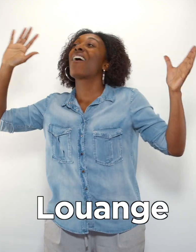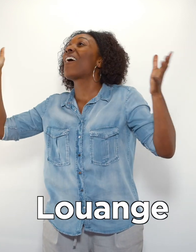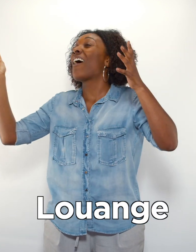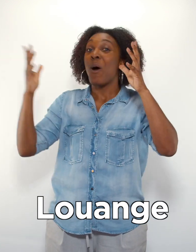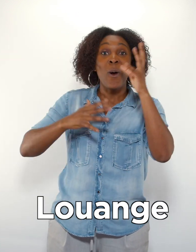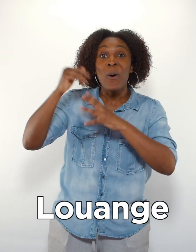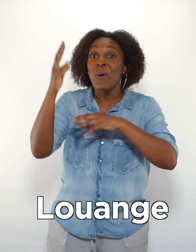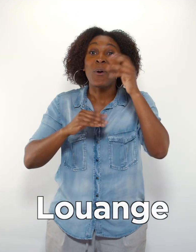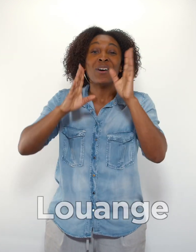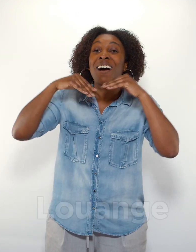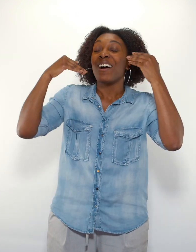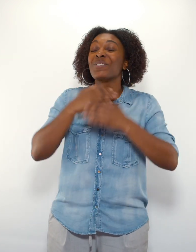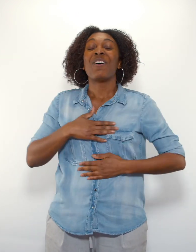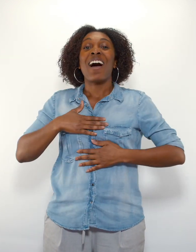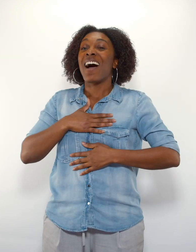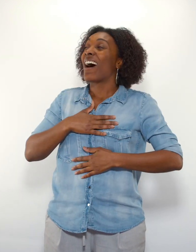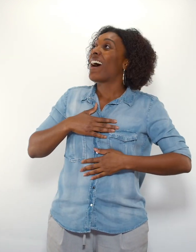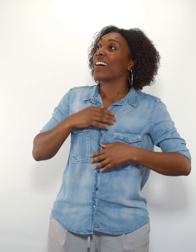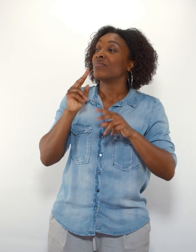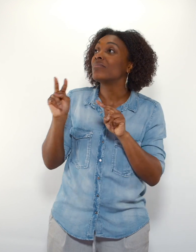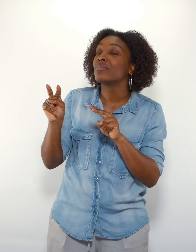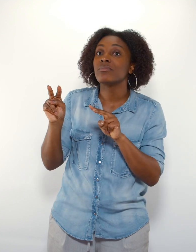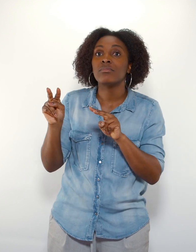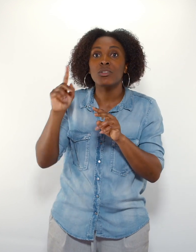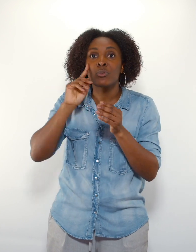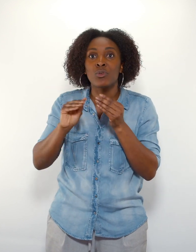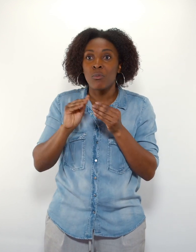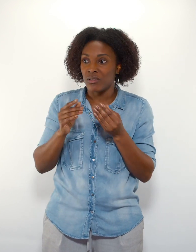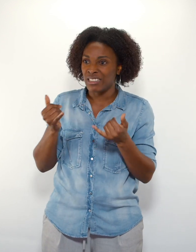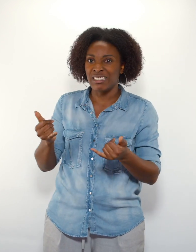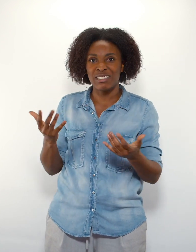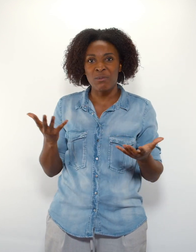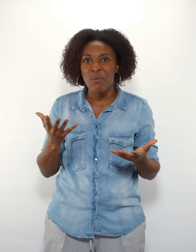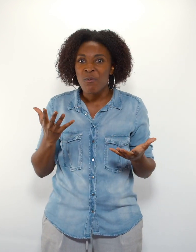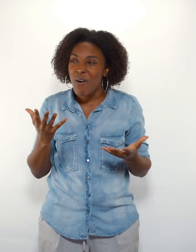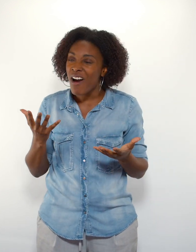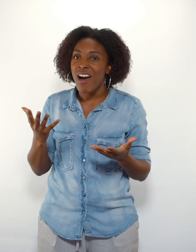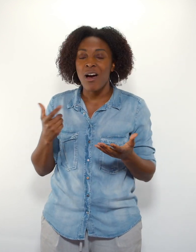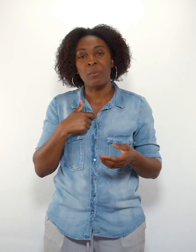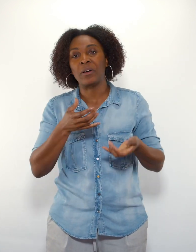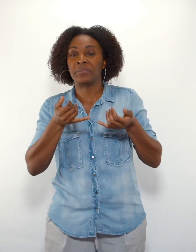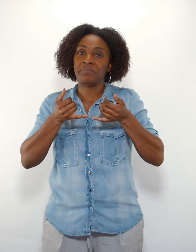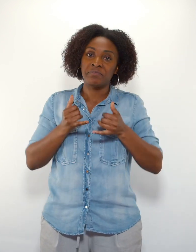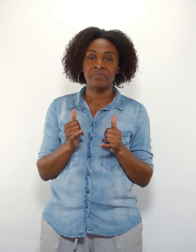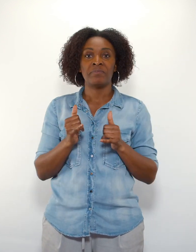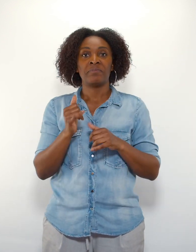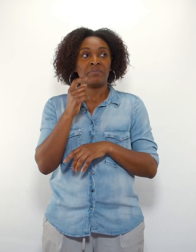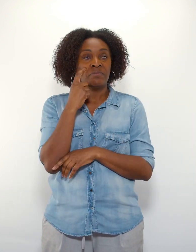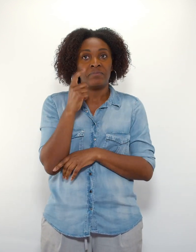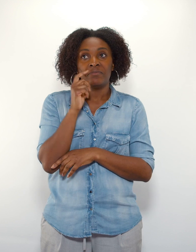qui sont heureux, qui sont dans la joie. Et je me suis dit, mais où est-ce que je suis en fait ? Et je me suis assis et j'observais tout ce